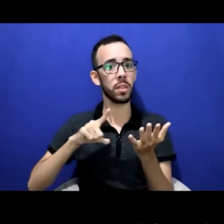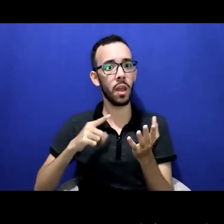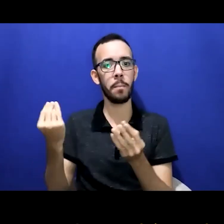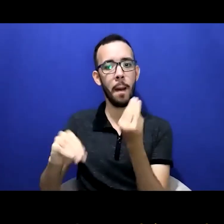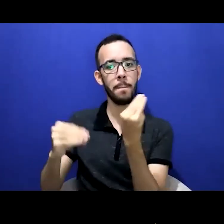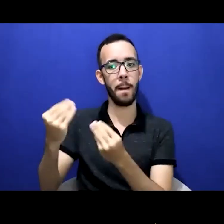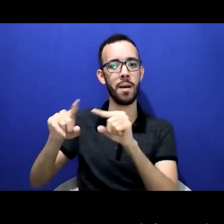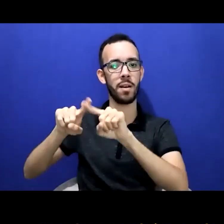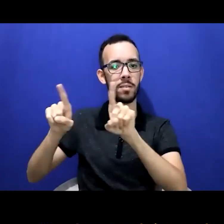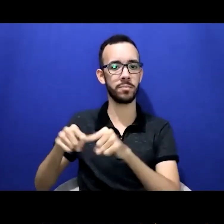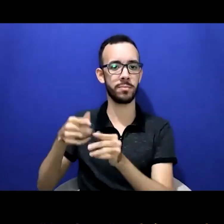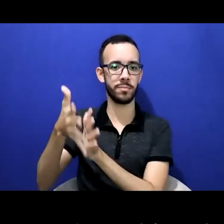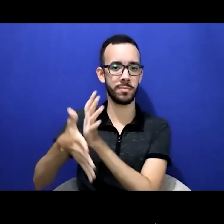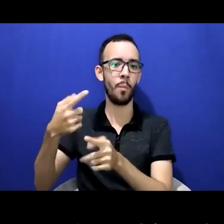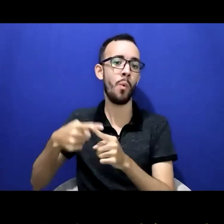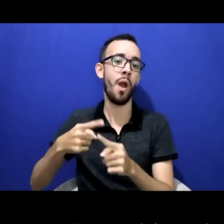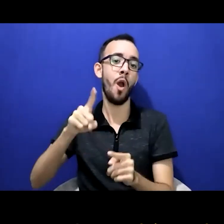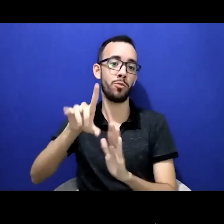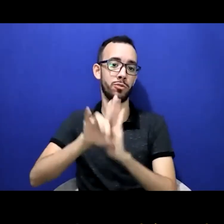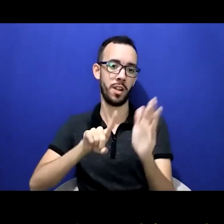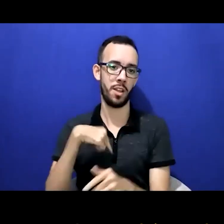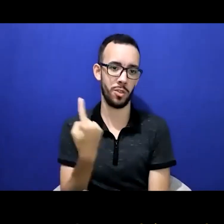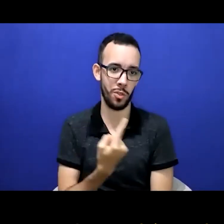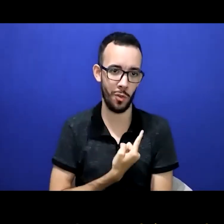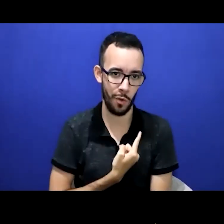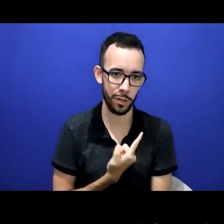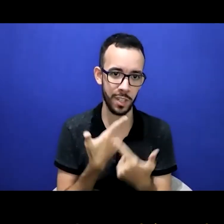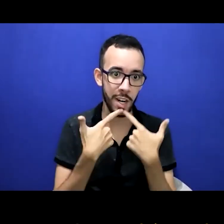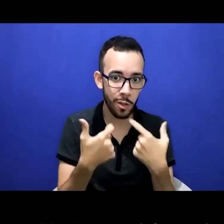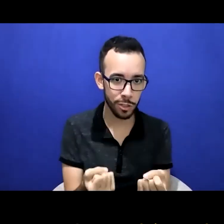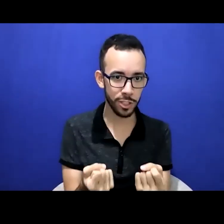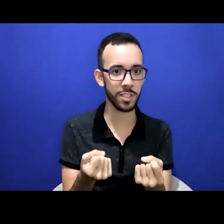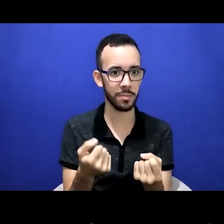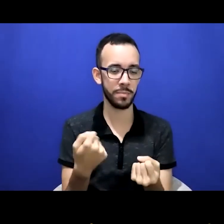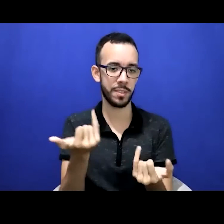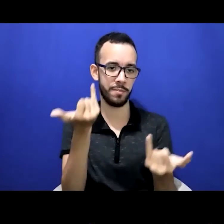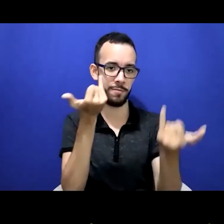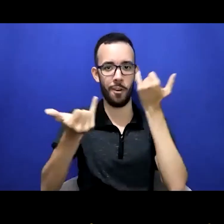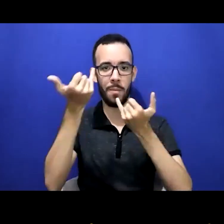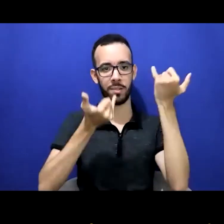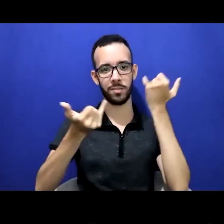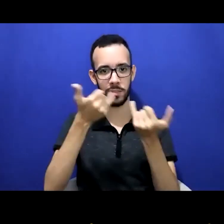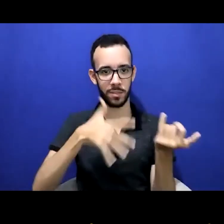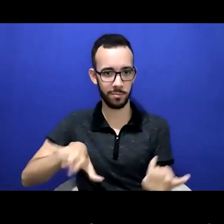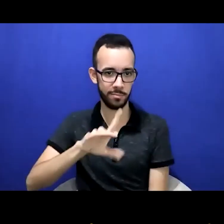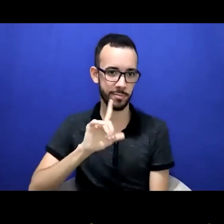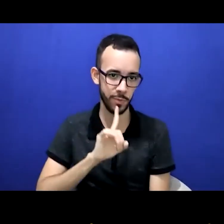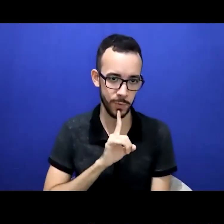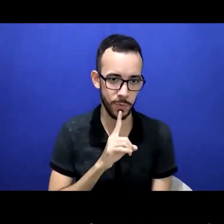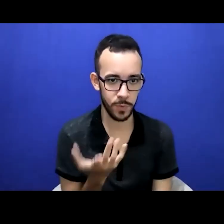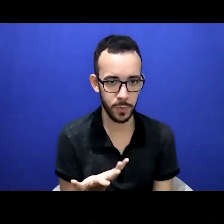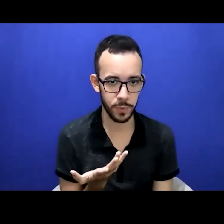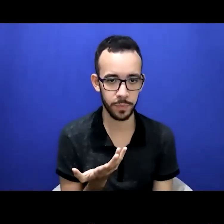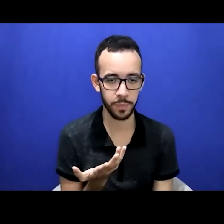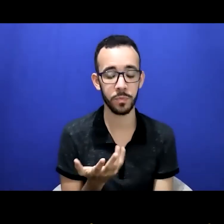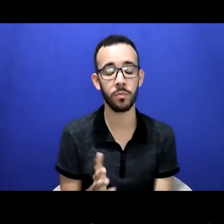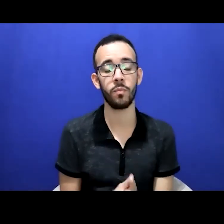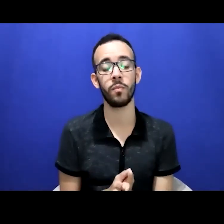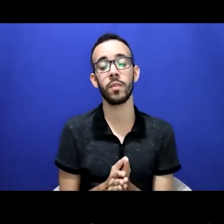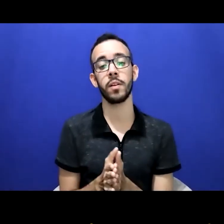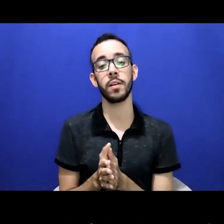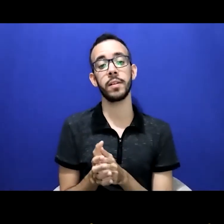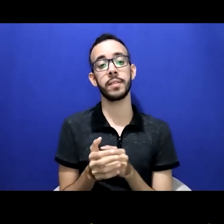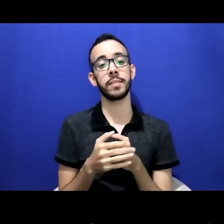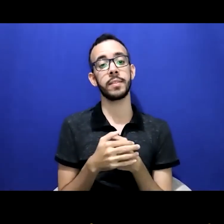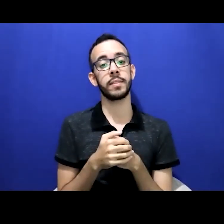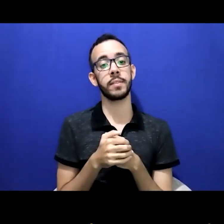estender a escolas e outros tipos de eventos porque agora a tecnologia facilitou mais a entrada